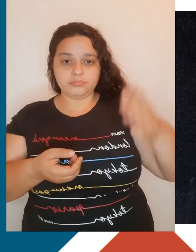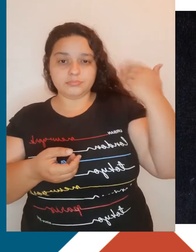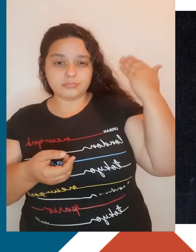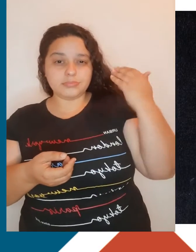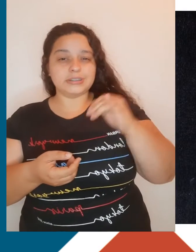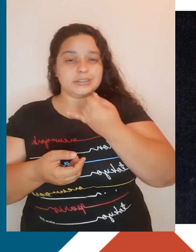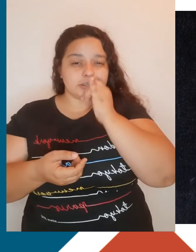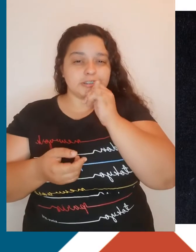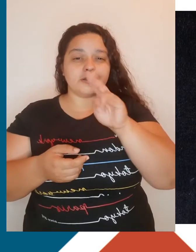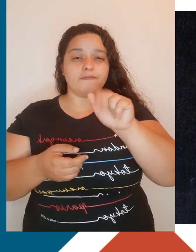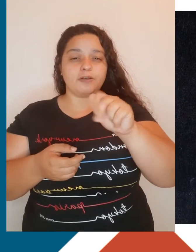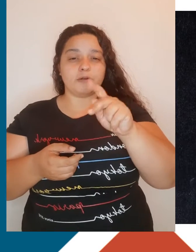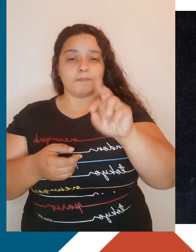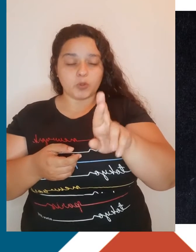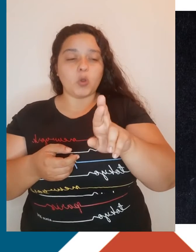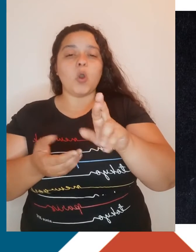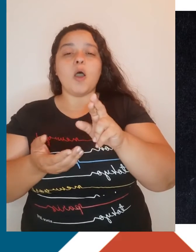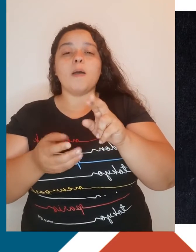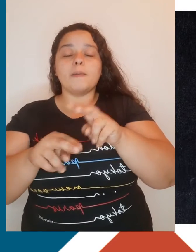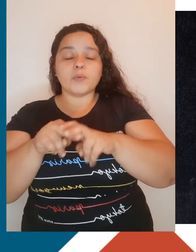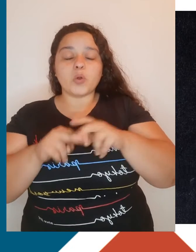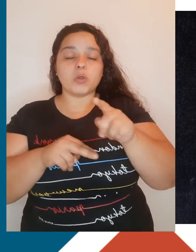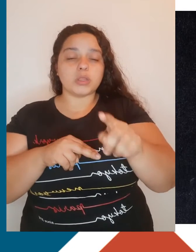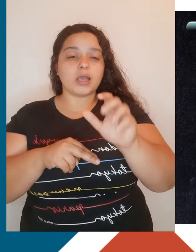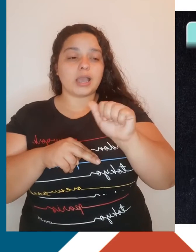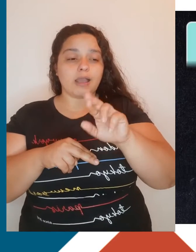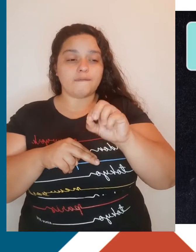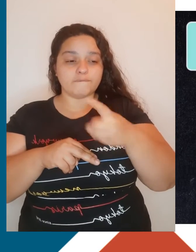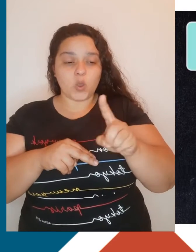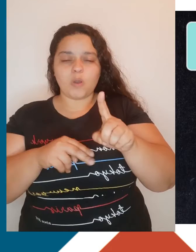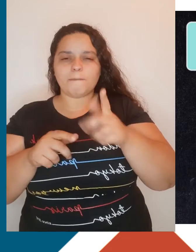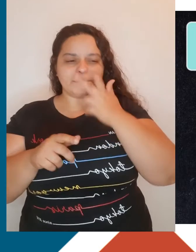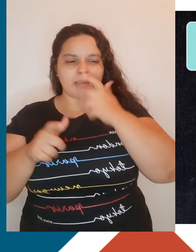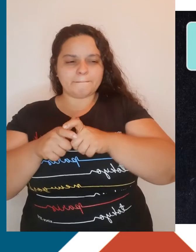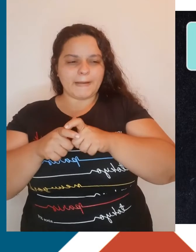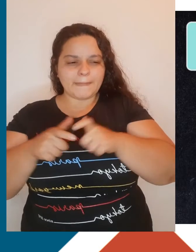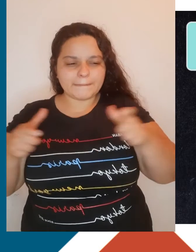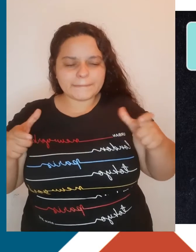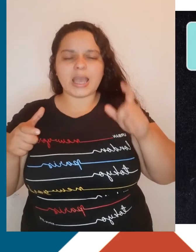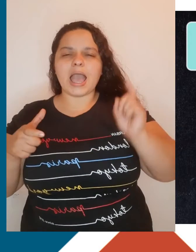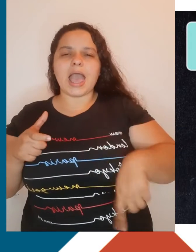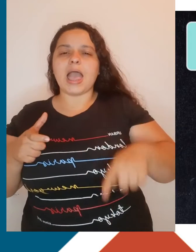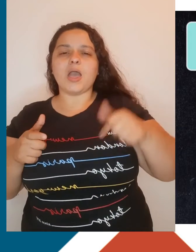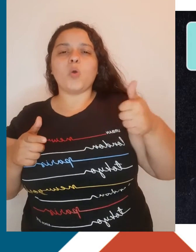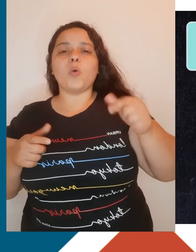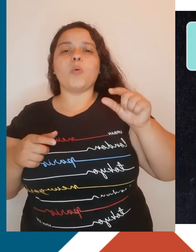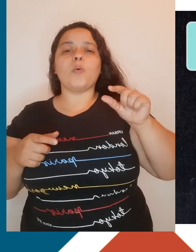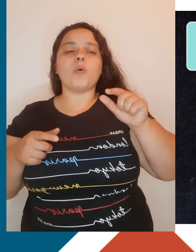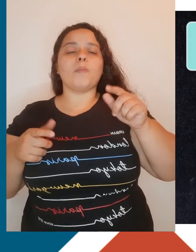vapor, a partir da queima do carvão mineral, que explodiu durante a Revolução Industrial, é uma das causas do aquecimento global que nos